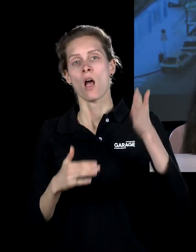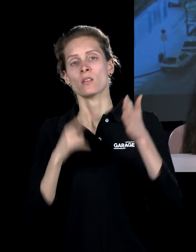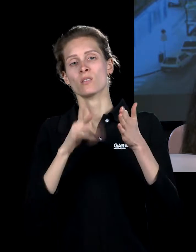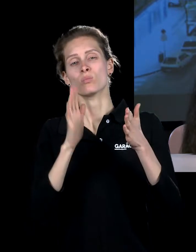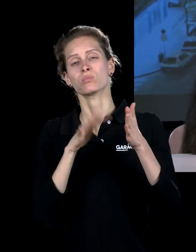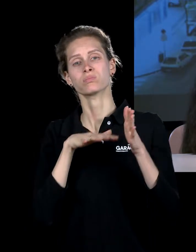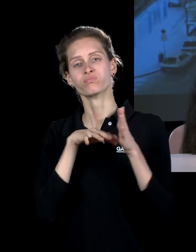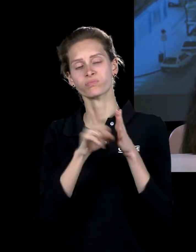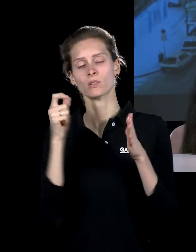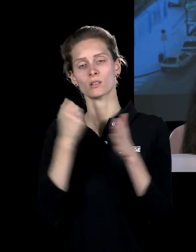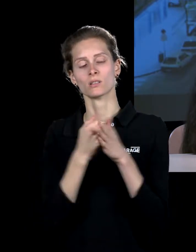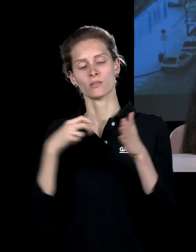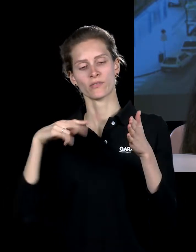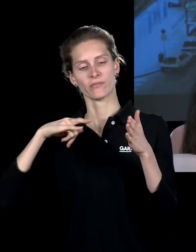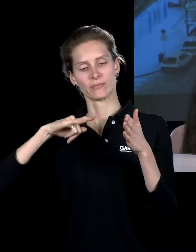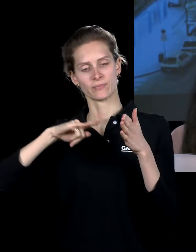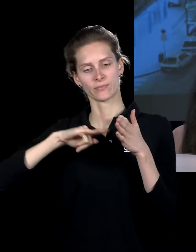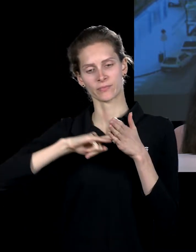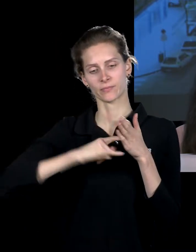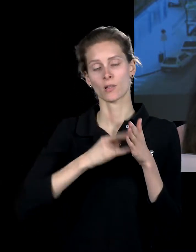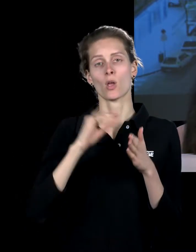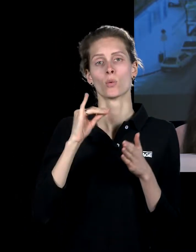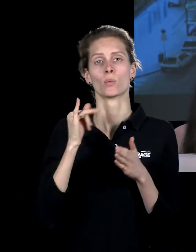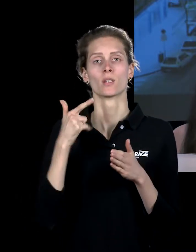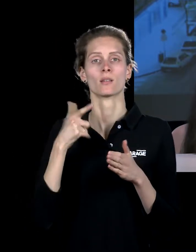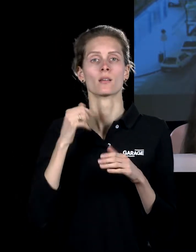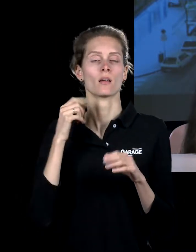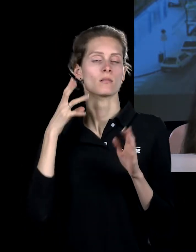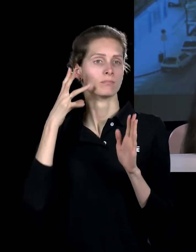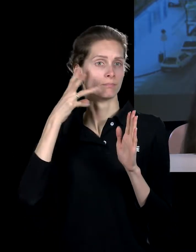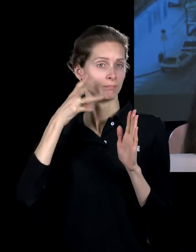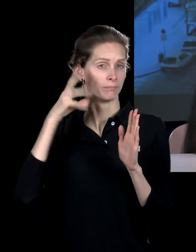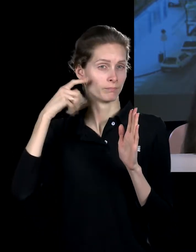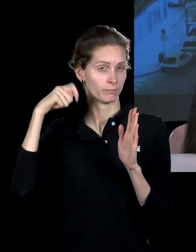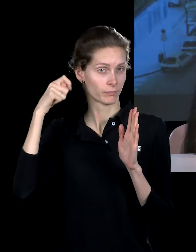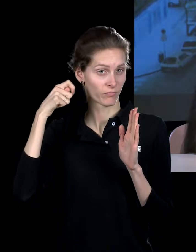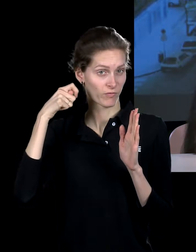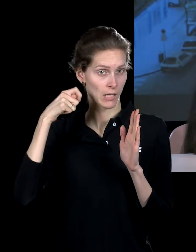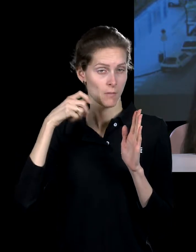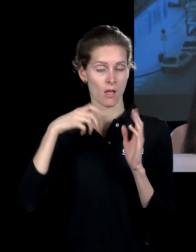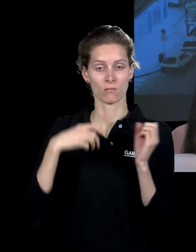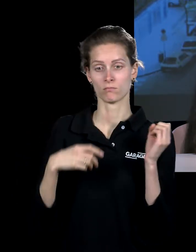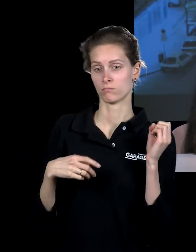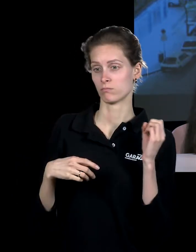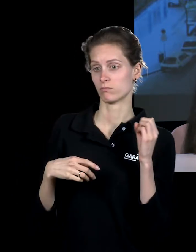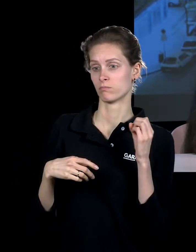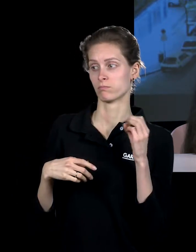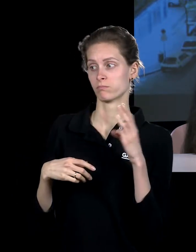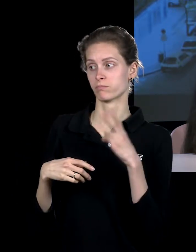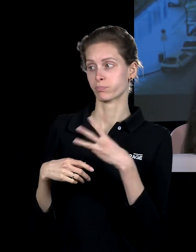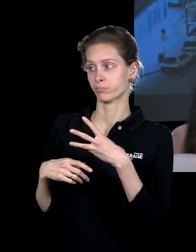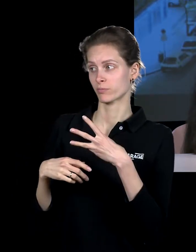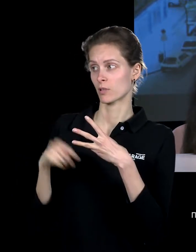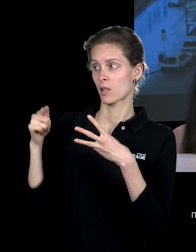Парижа, и то, что ИИГ делает, он проецирует этот фильм на тот дом, который построили там, где были эти дома,